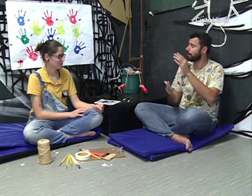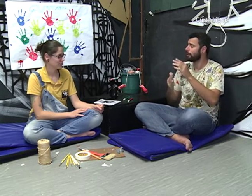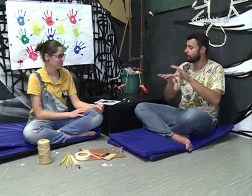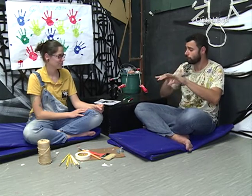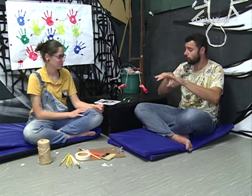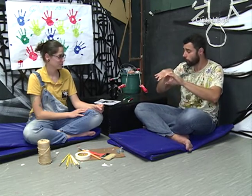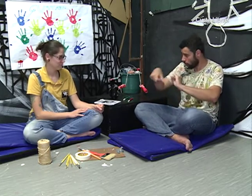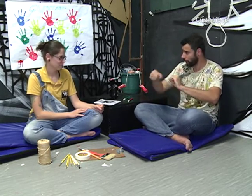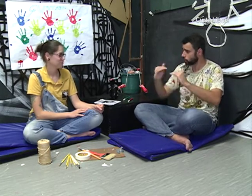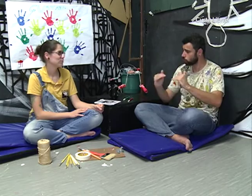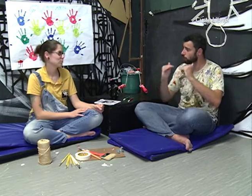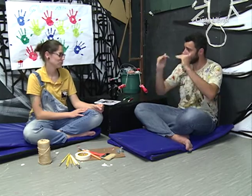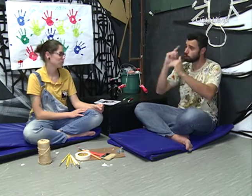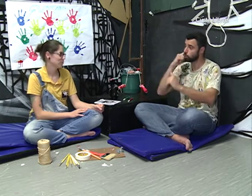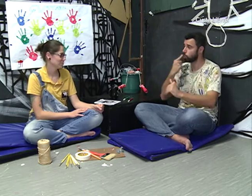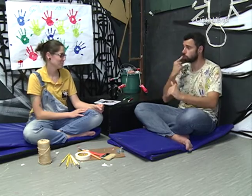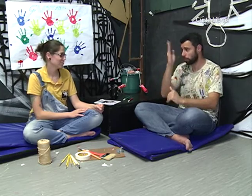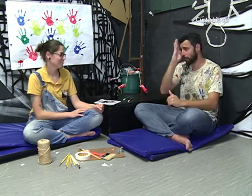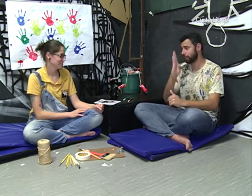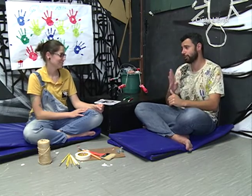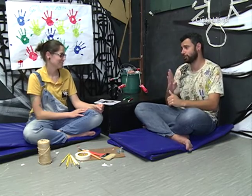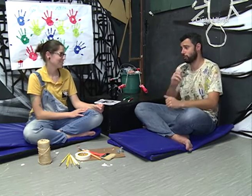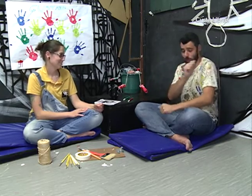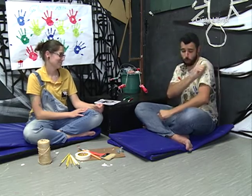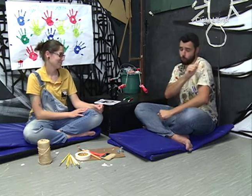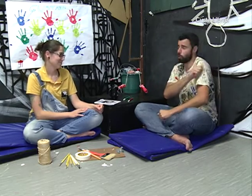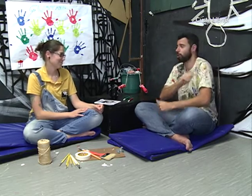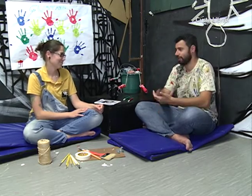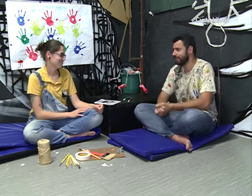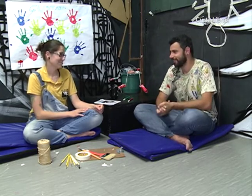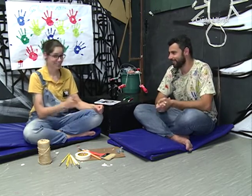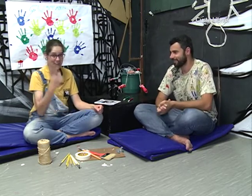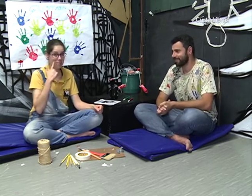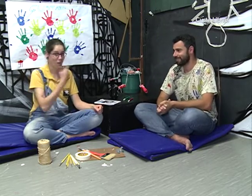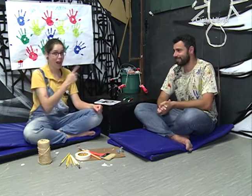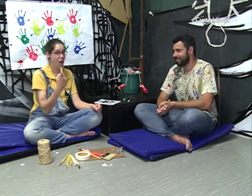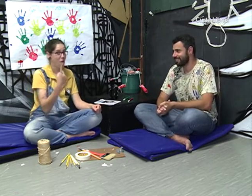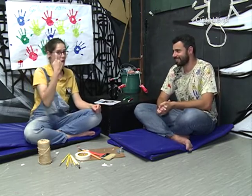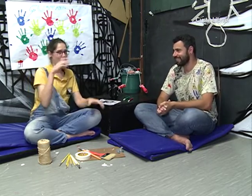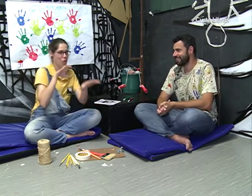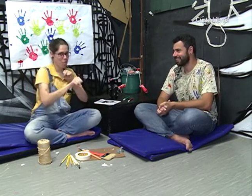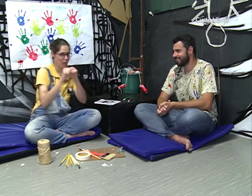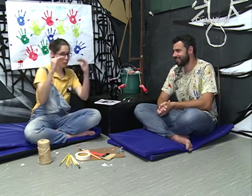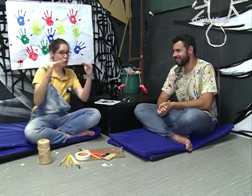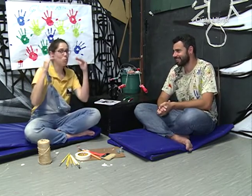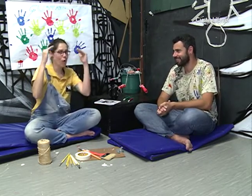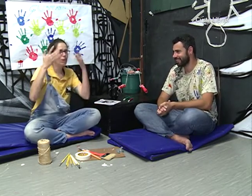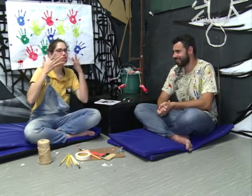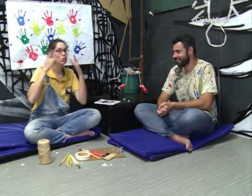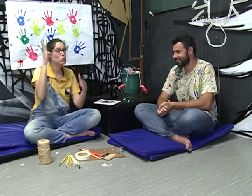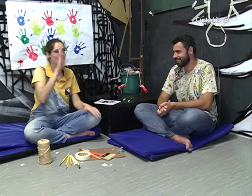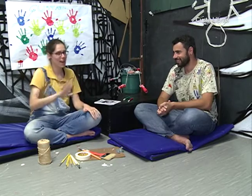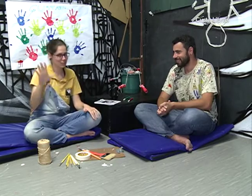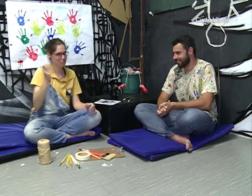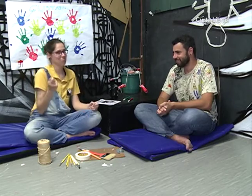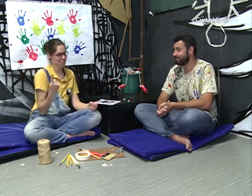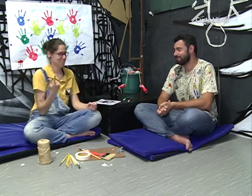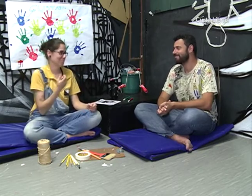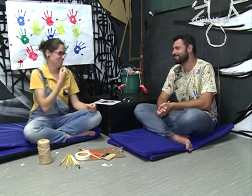Brasil eu sou o único surdo com formação de nível superior em teatro. Viram? Ele é o único surdo formado em teatro no ensino